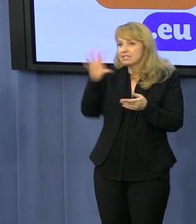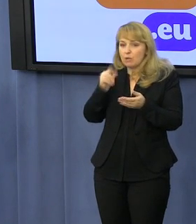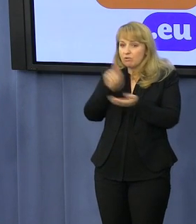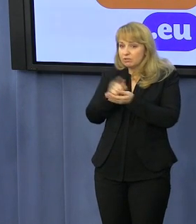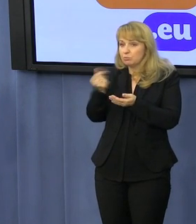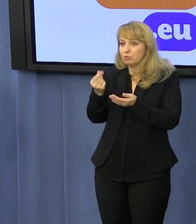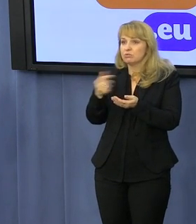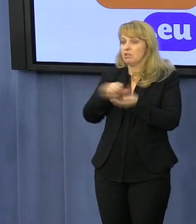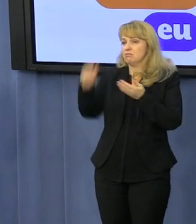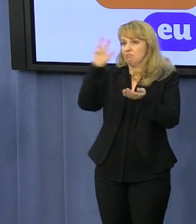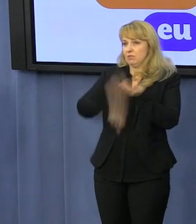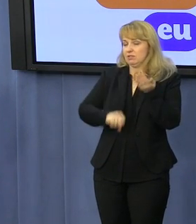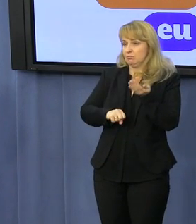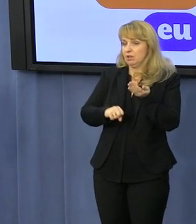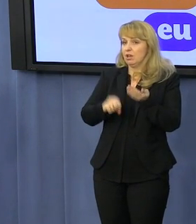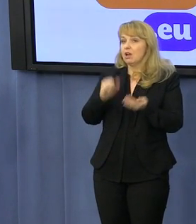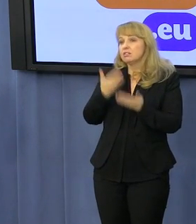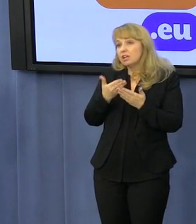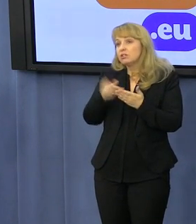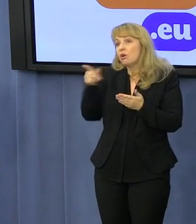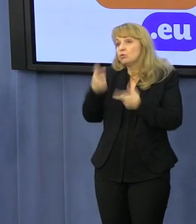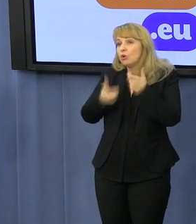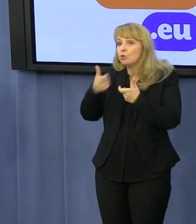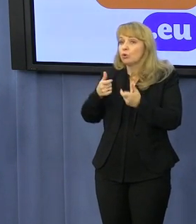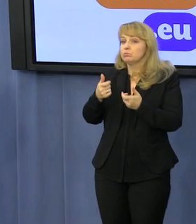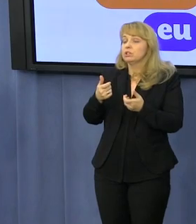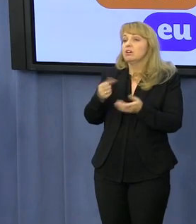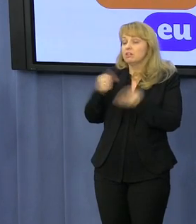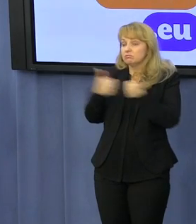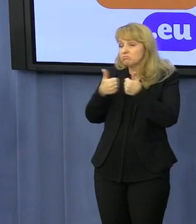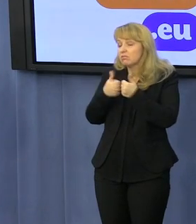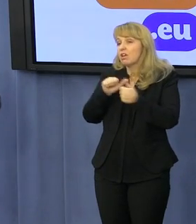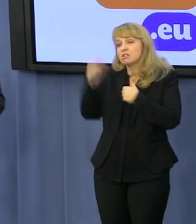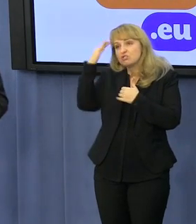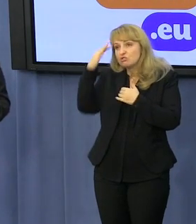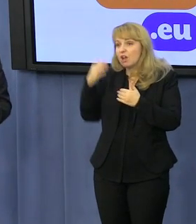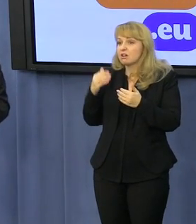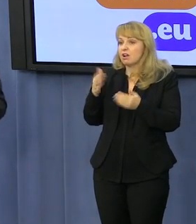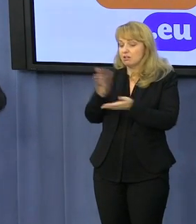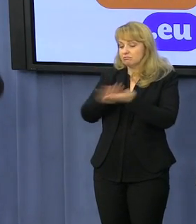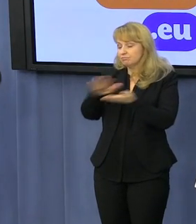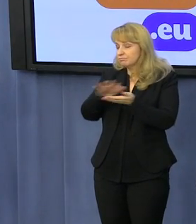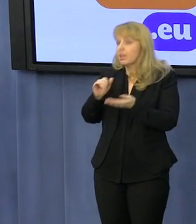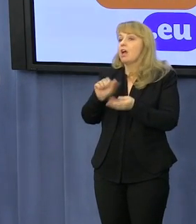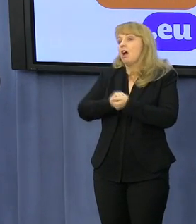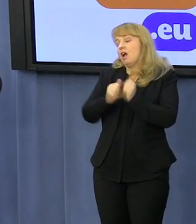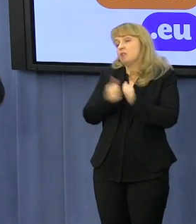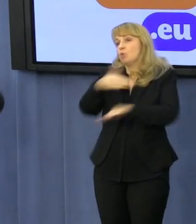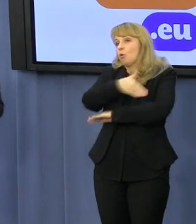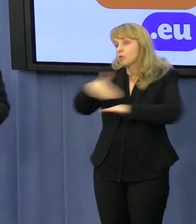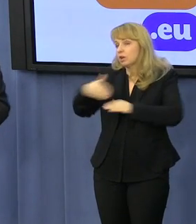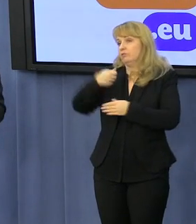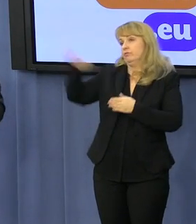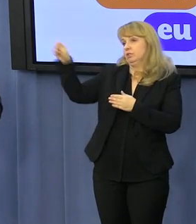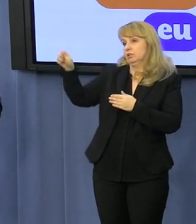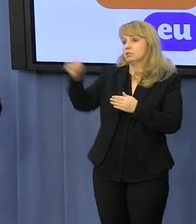niestety będzie grał albo w szarej strefie, albo wyjeżdżał za granicę. Dlatego postanowiliśmy napisać nową ustawę,